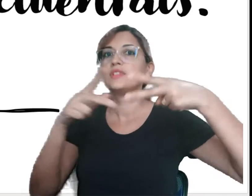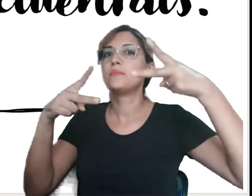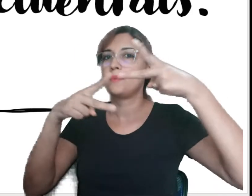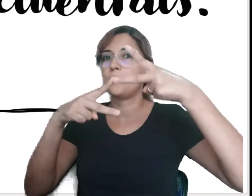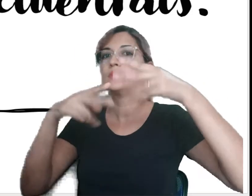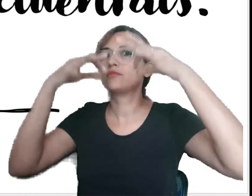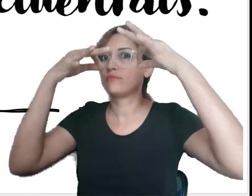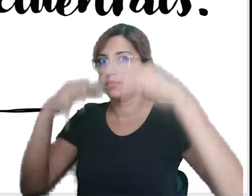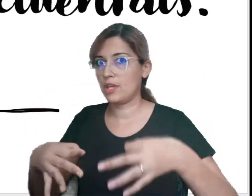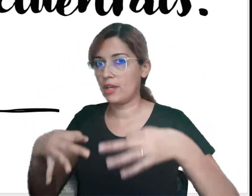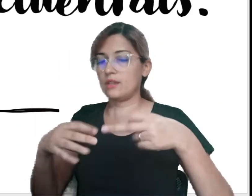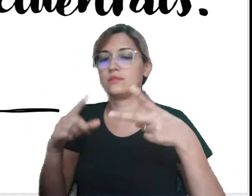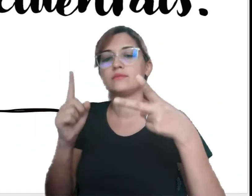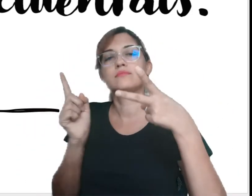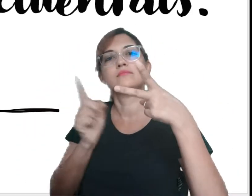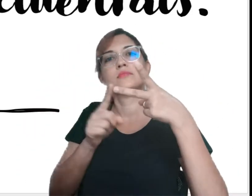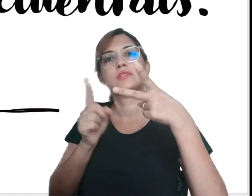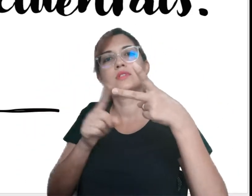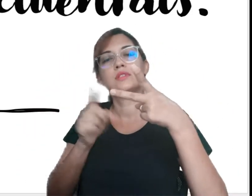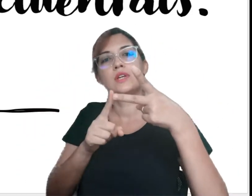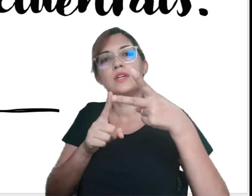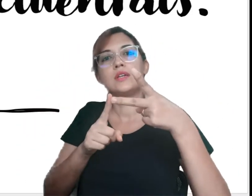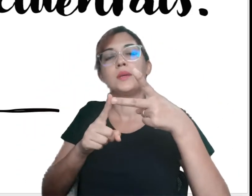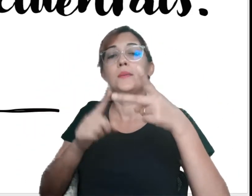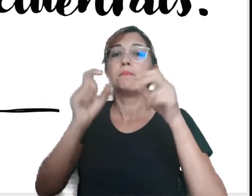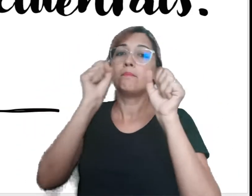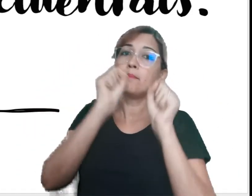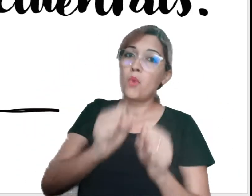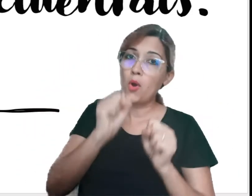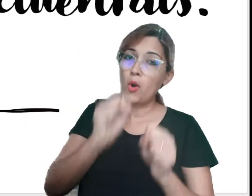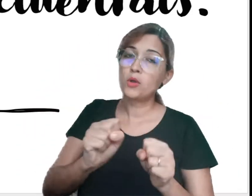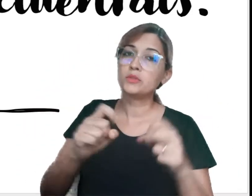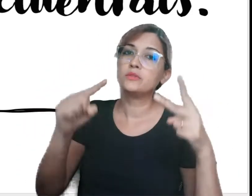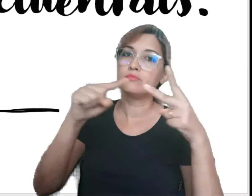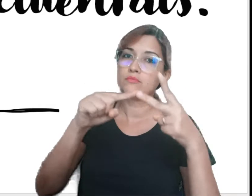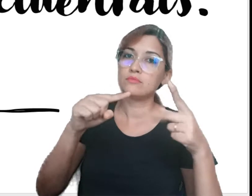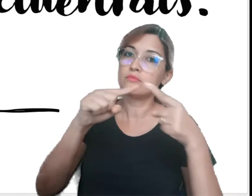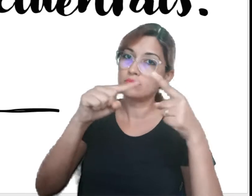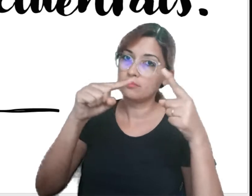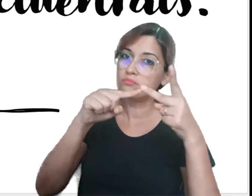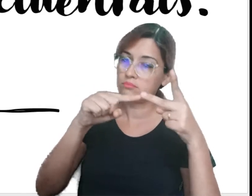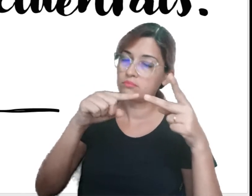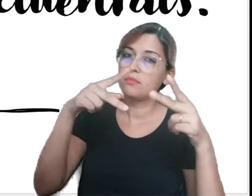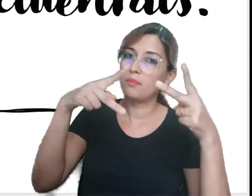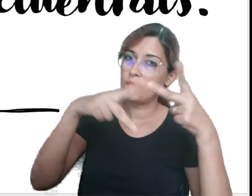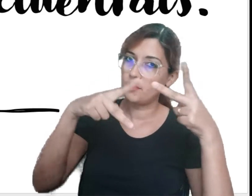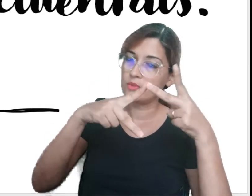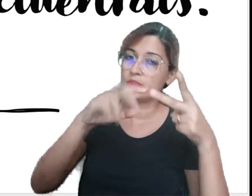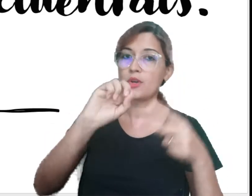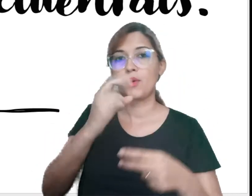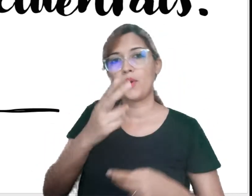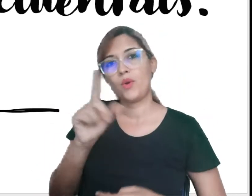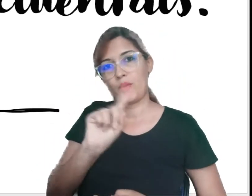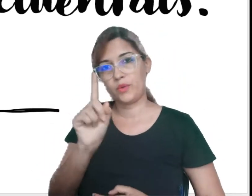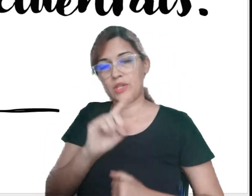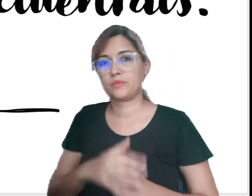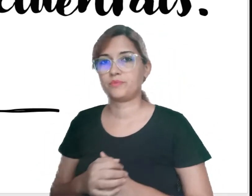As preposições essenciais, elas já são preposição por si só. As acidentais podem